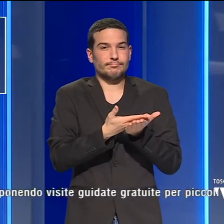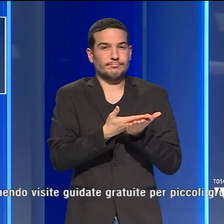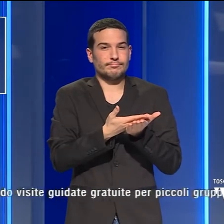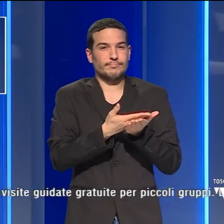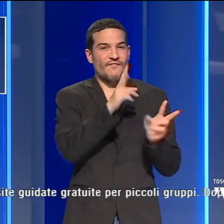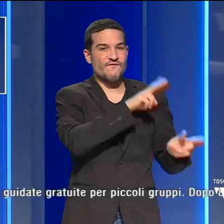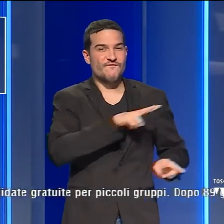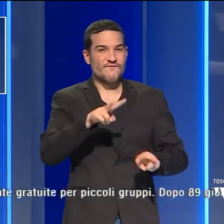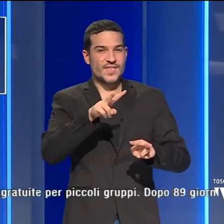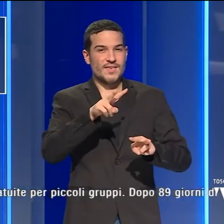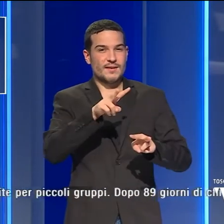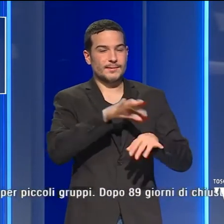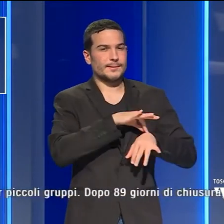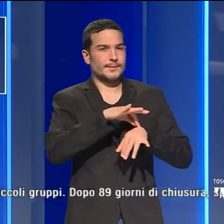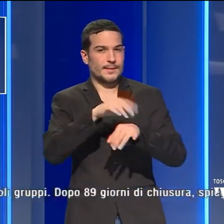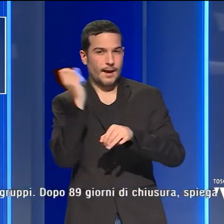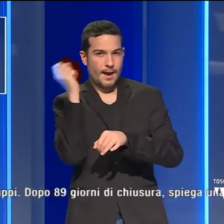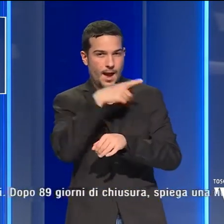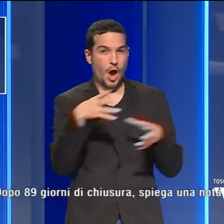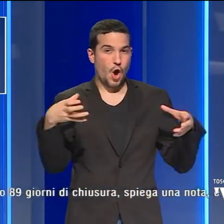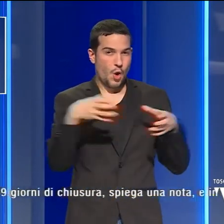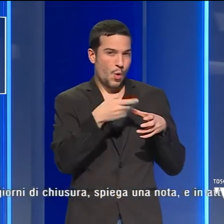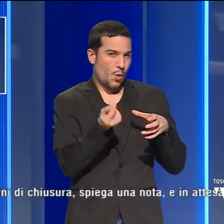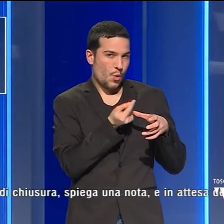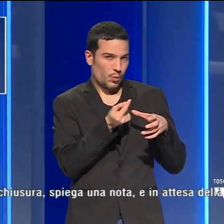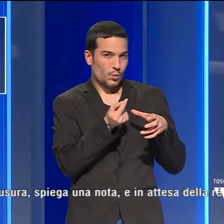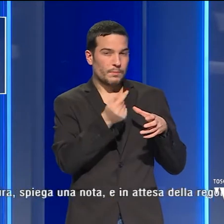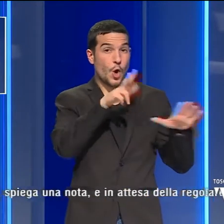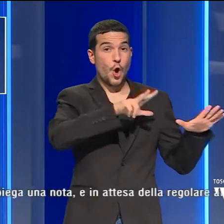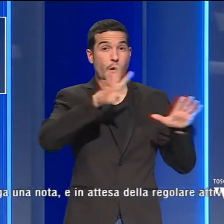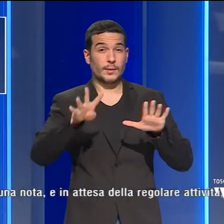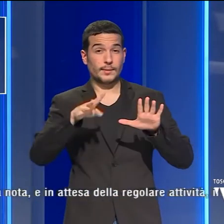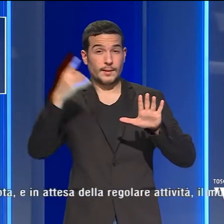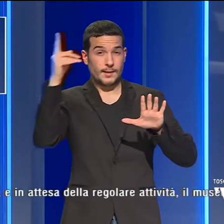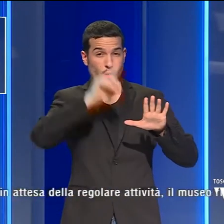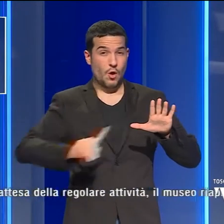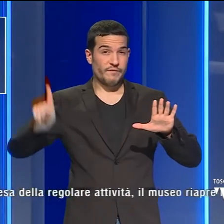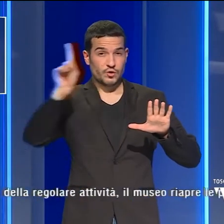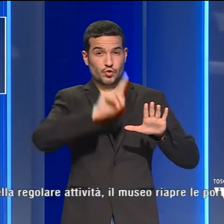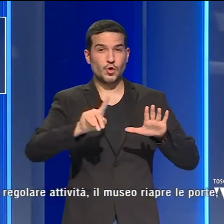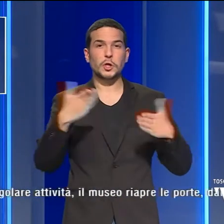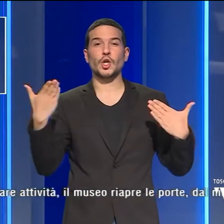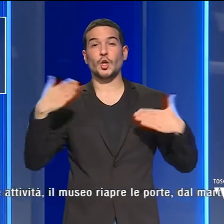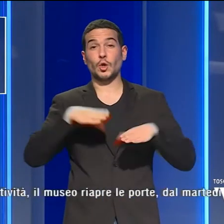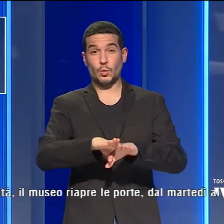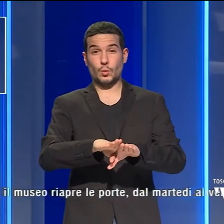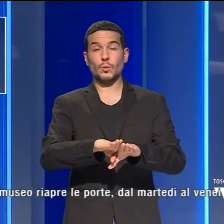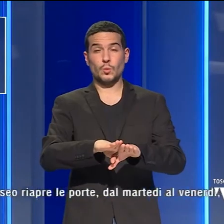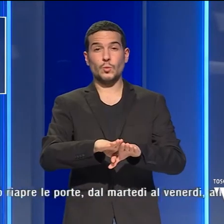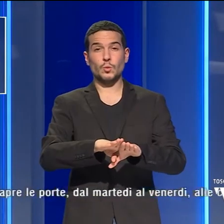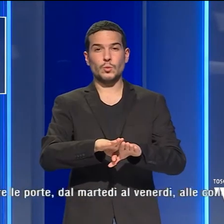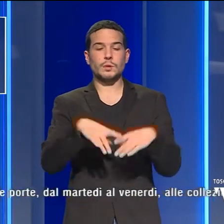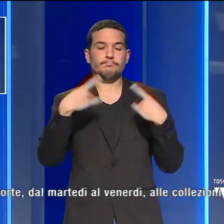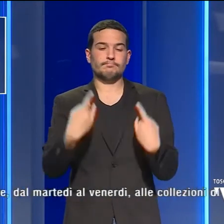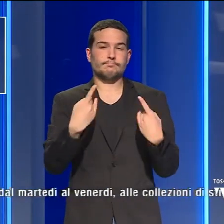gratuite per piccoli gruppi. Dopo giorni di chiusura, spiega una nota, e in